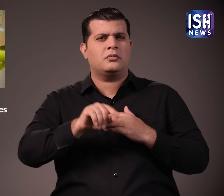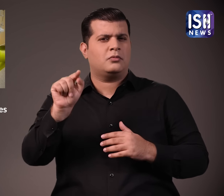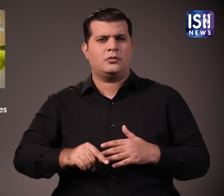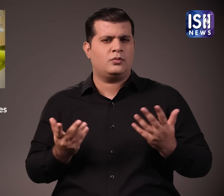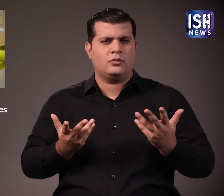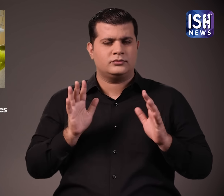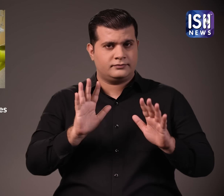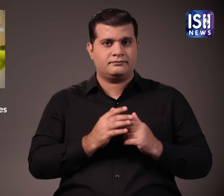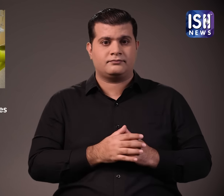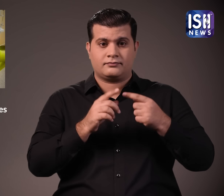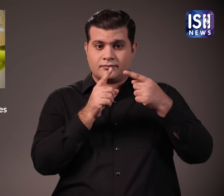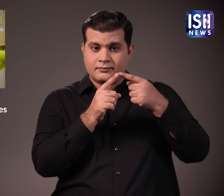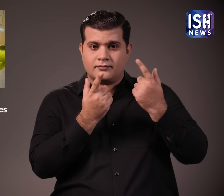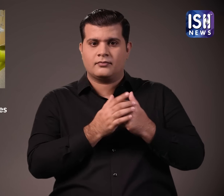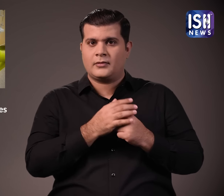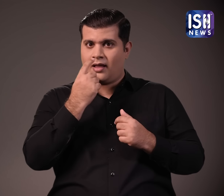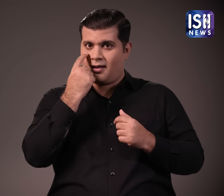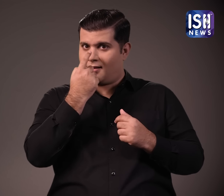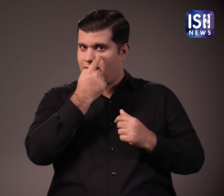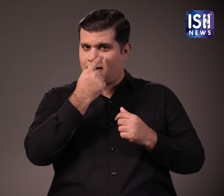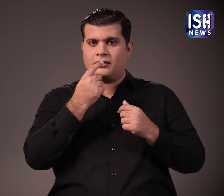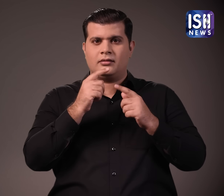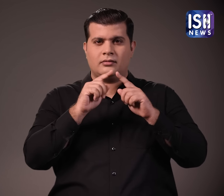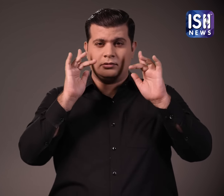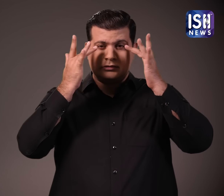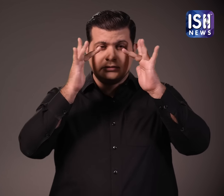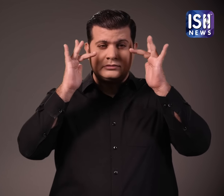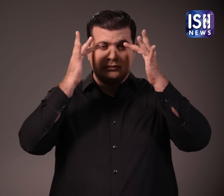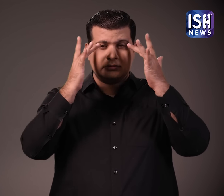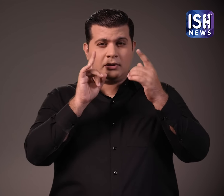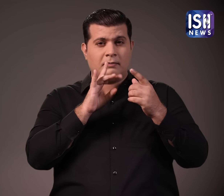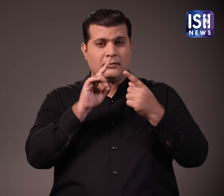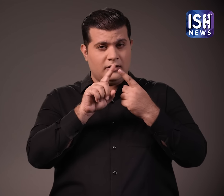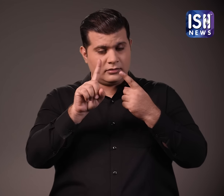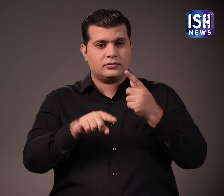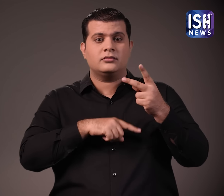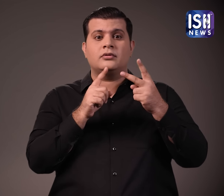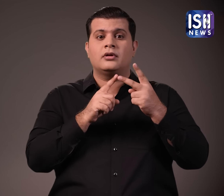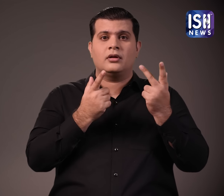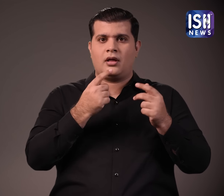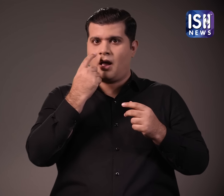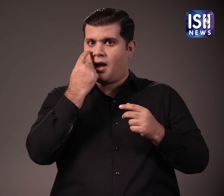आखों में जलन, आखों में दर्द,